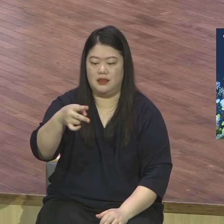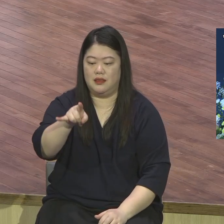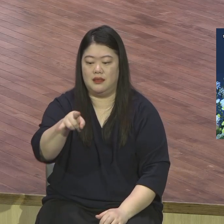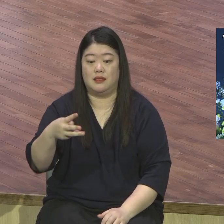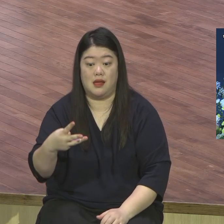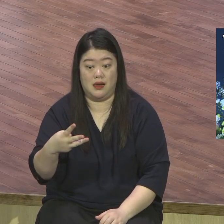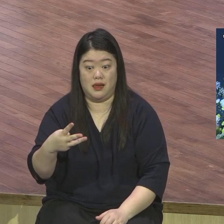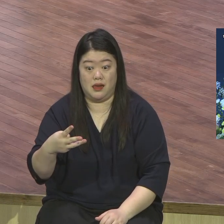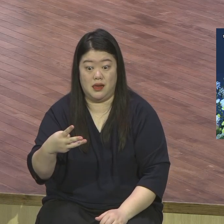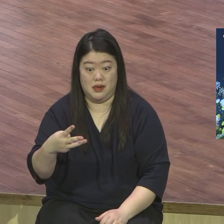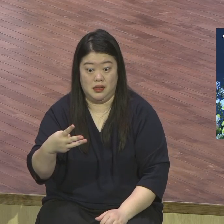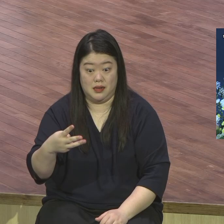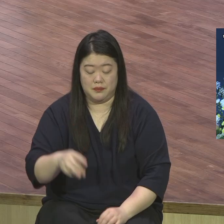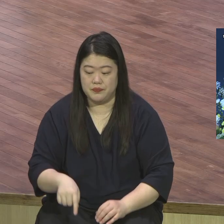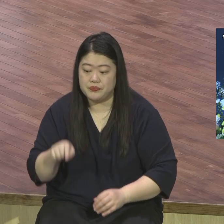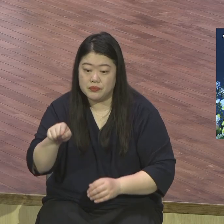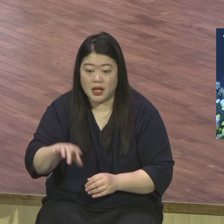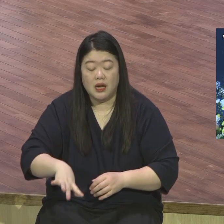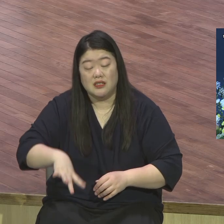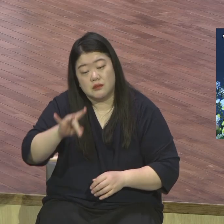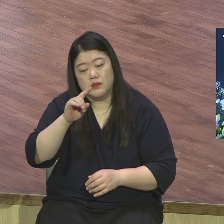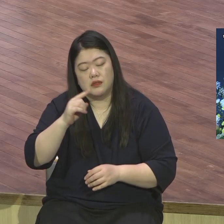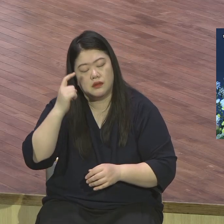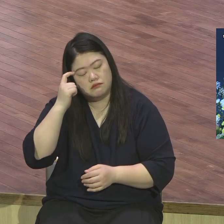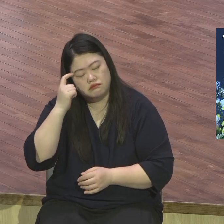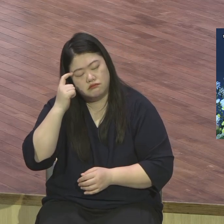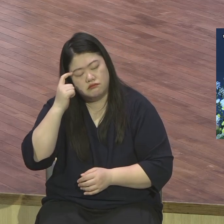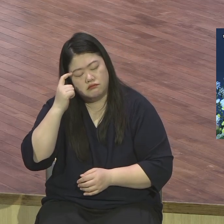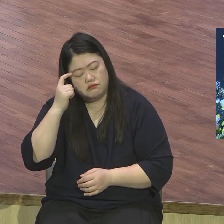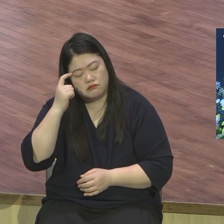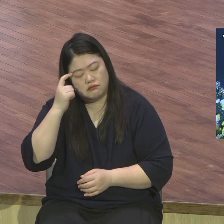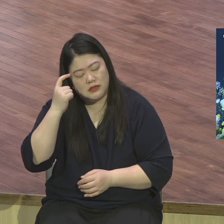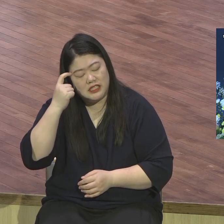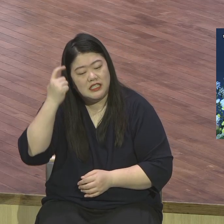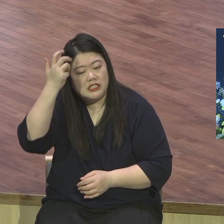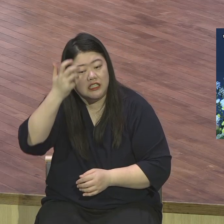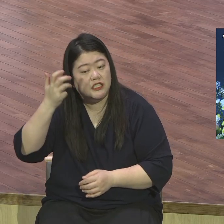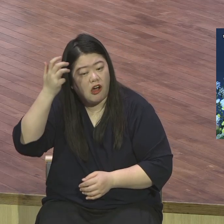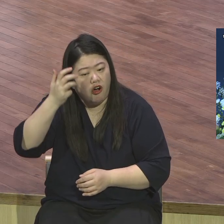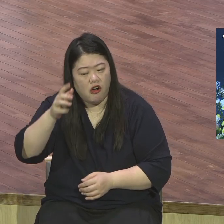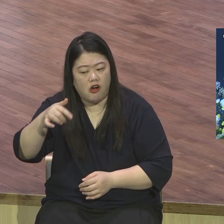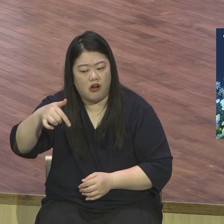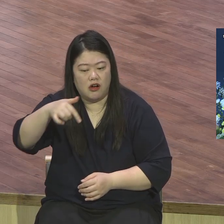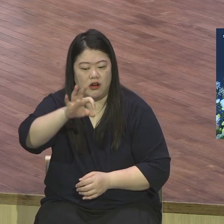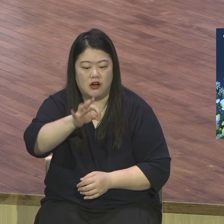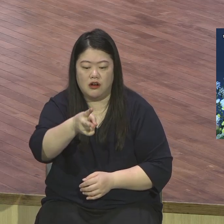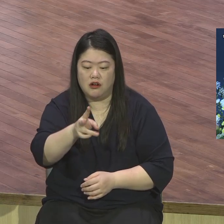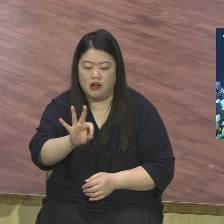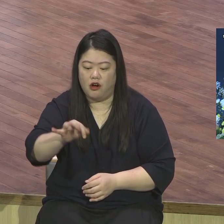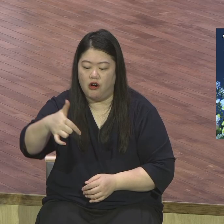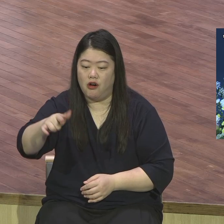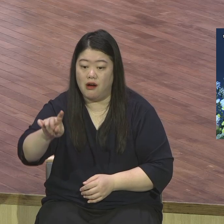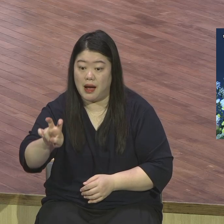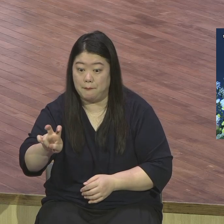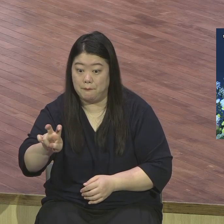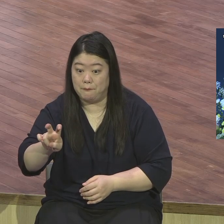오랫동안 오랫동안 감동이 없습니다 영이 같으면 그 헨델의 영감이나 우리 영이나